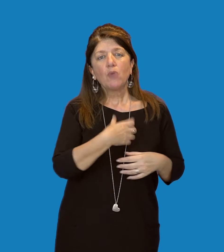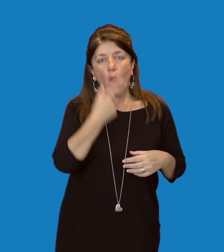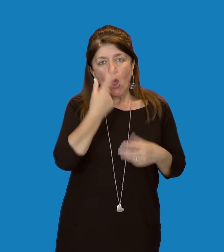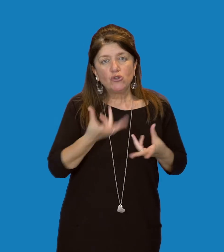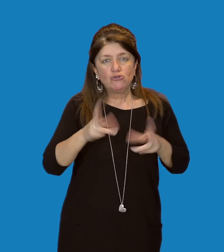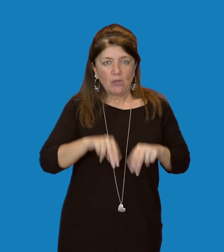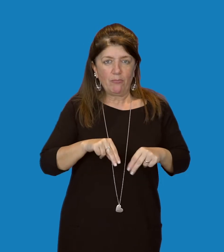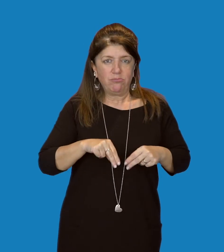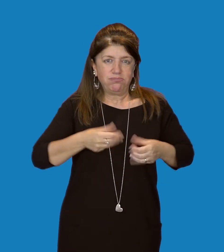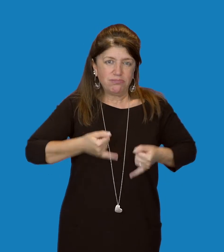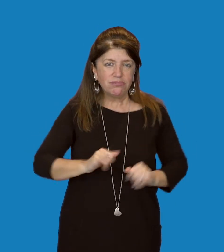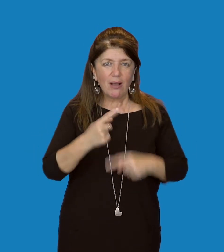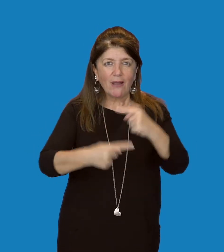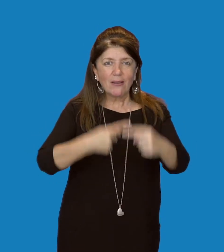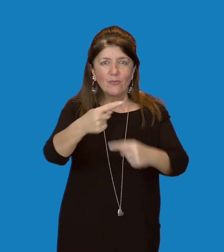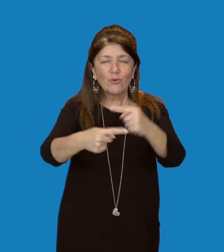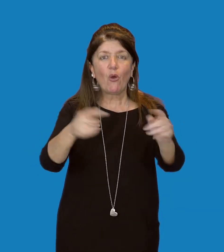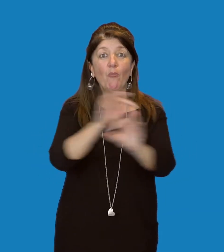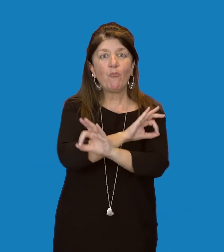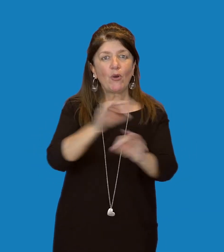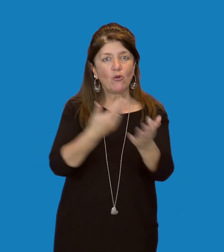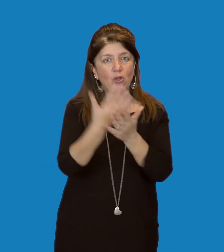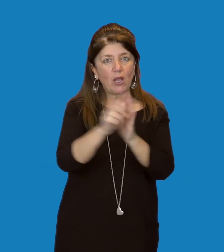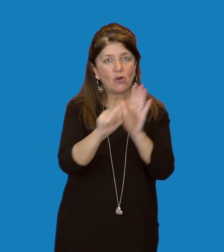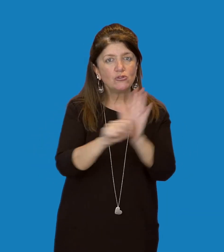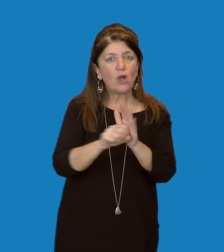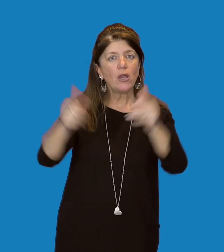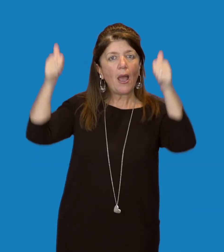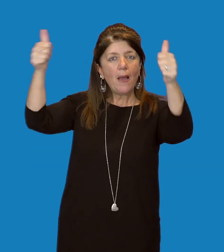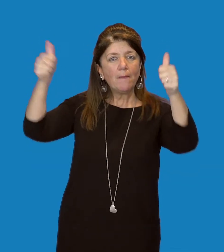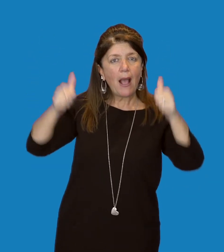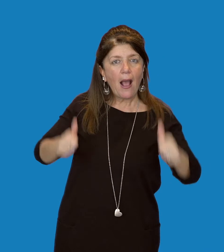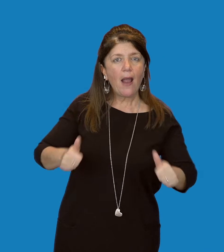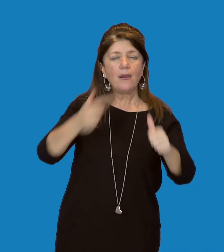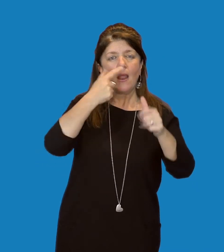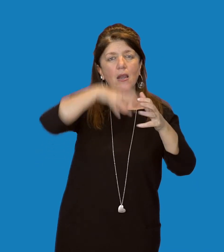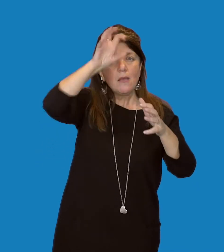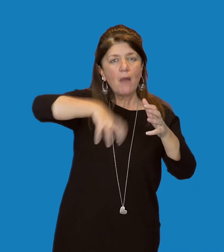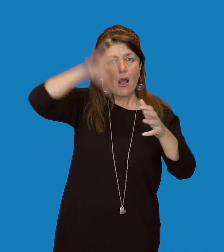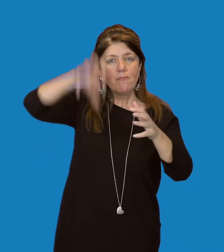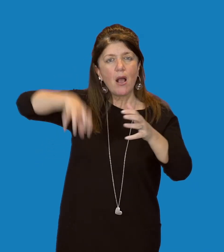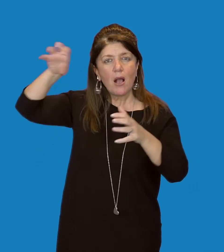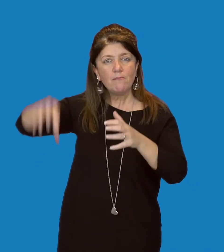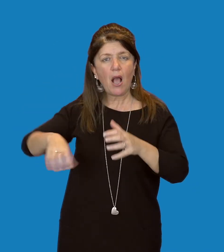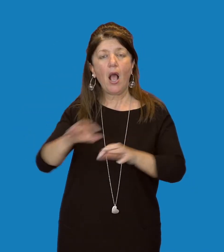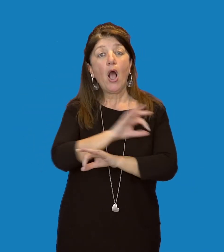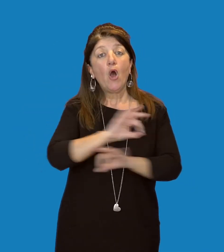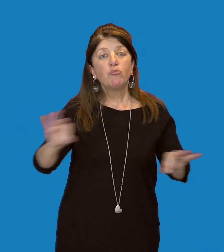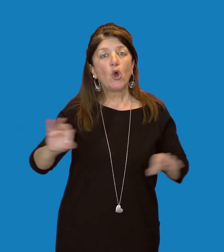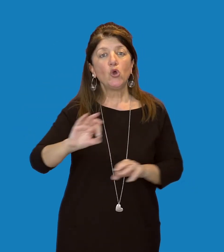vengono illustrati da pannelli, tabelle e testi esplicativi. Tre delle quattro pareti del